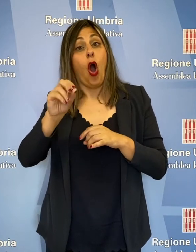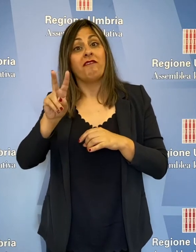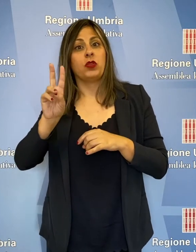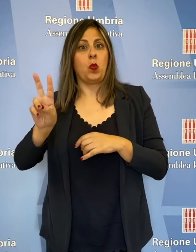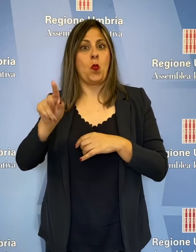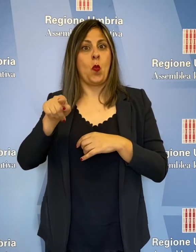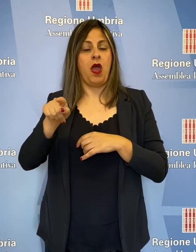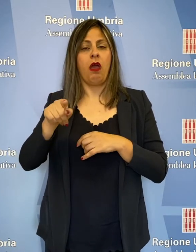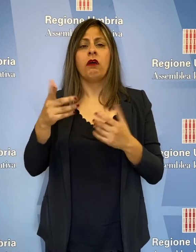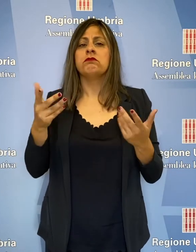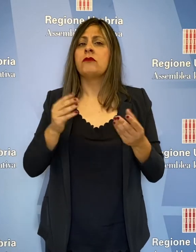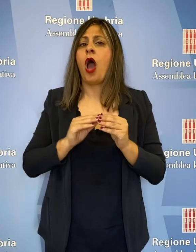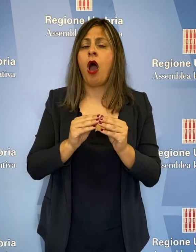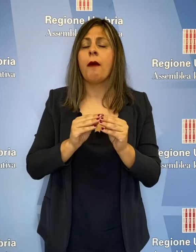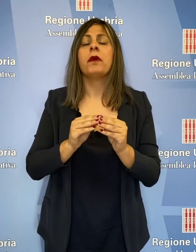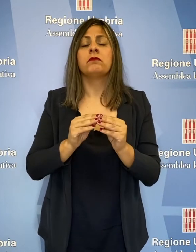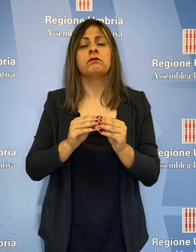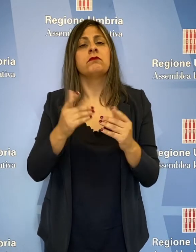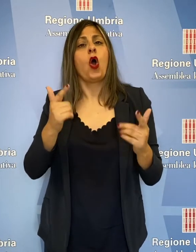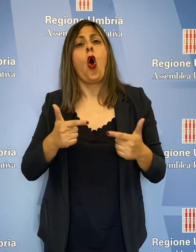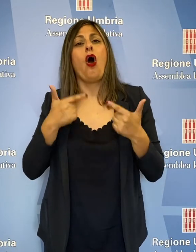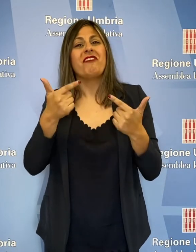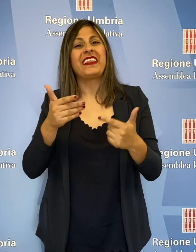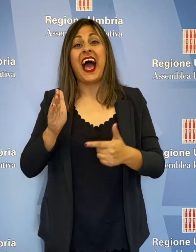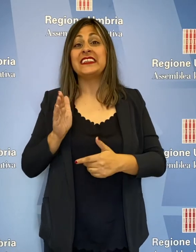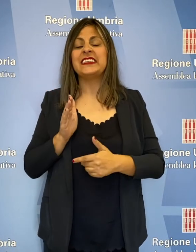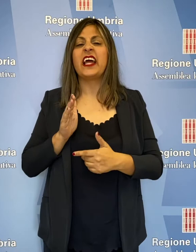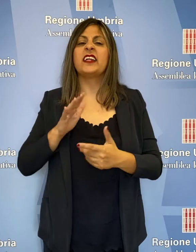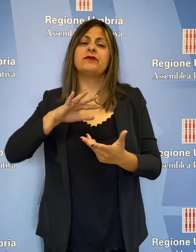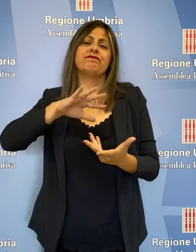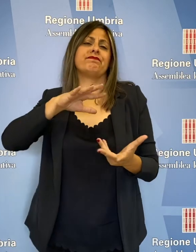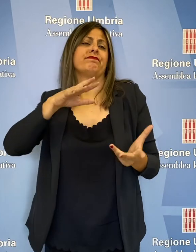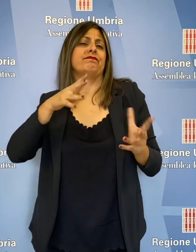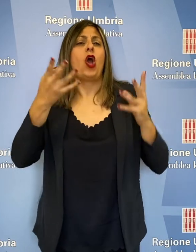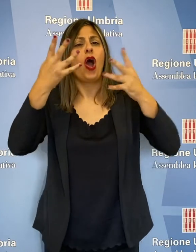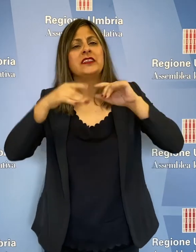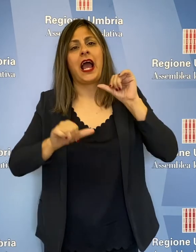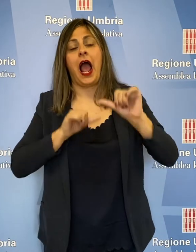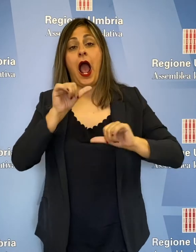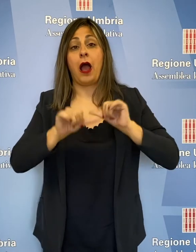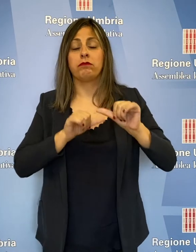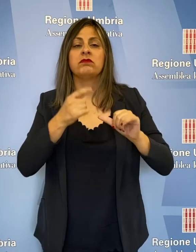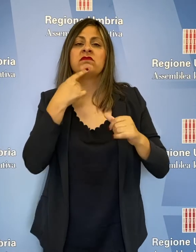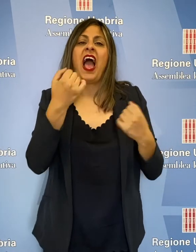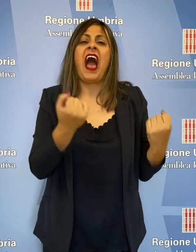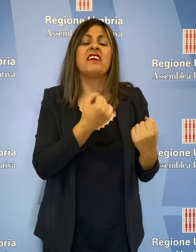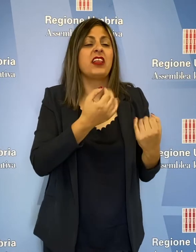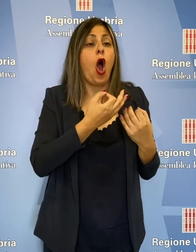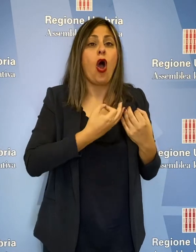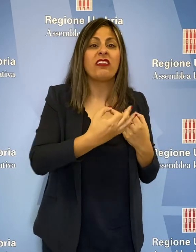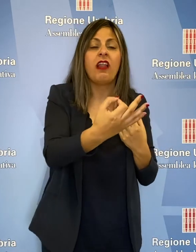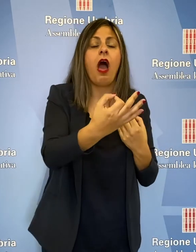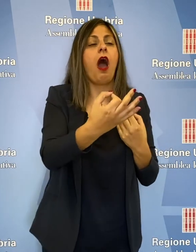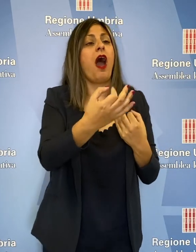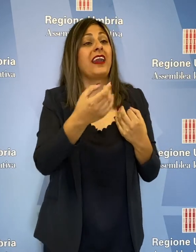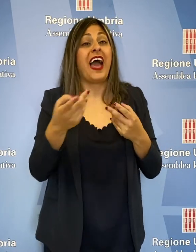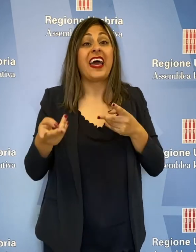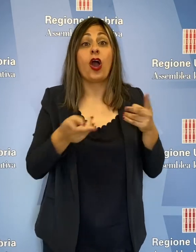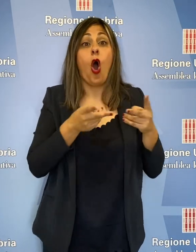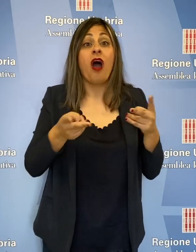-CoV-2, riorganizzando l'offerta assistenziale con sospensione dell'attività ordinaria procrastinabile di